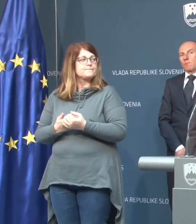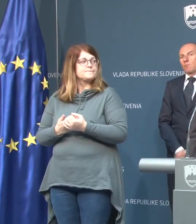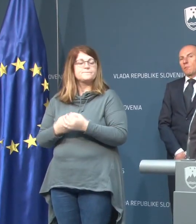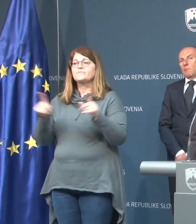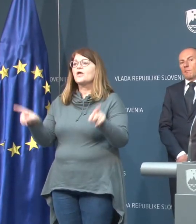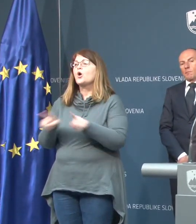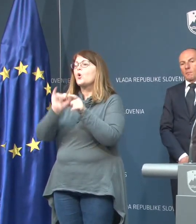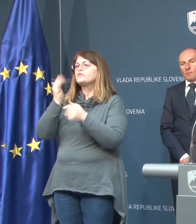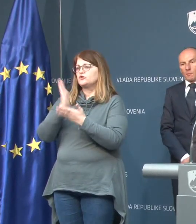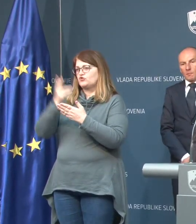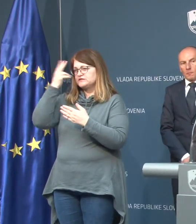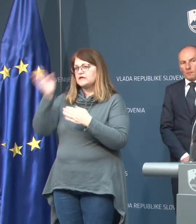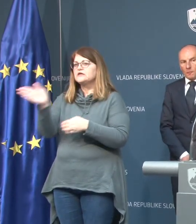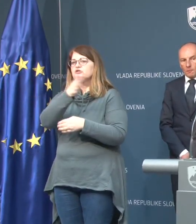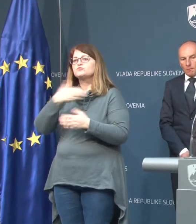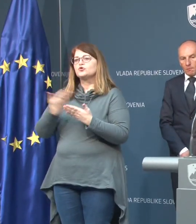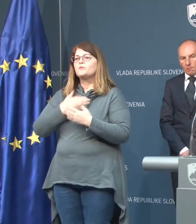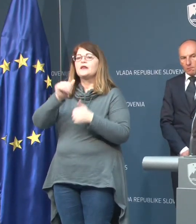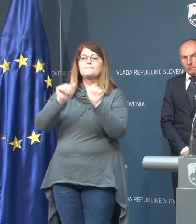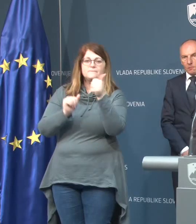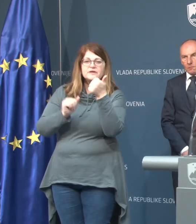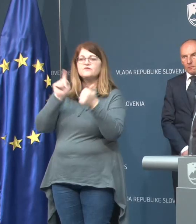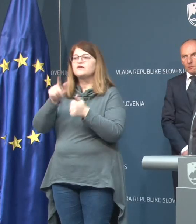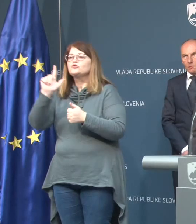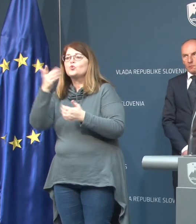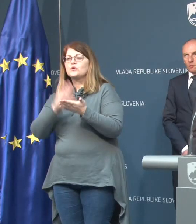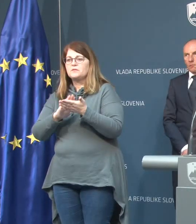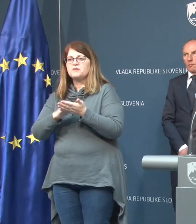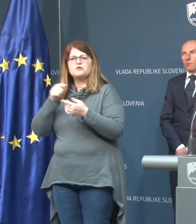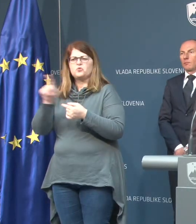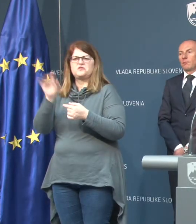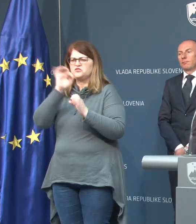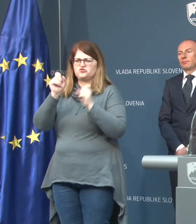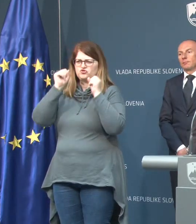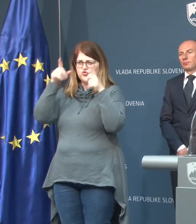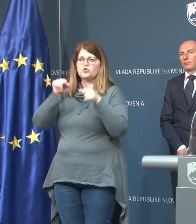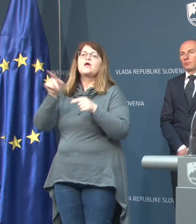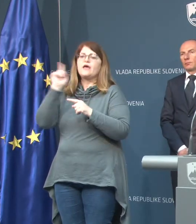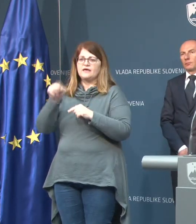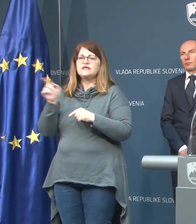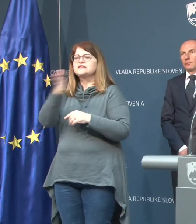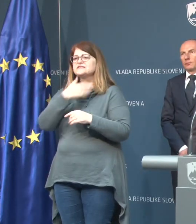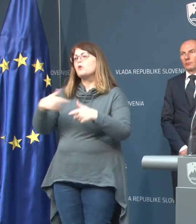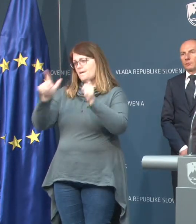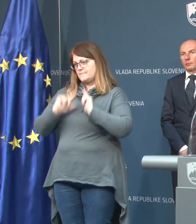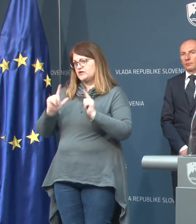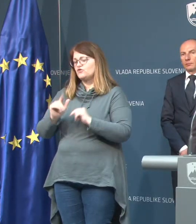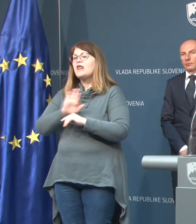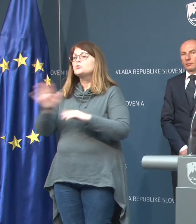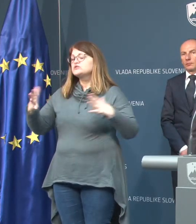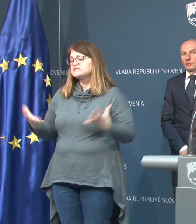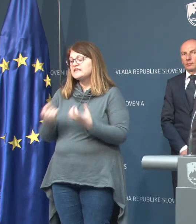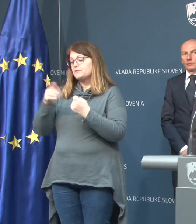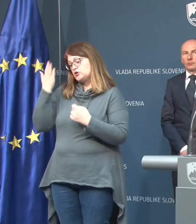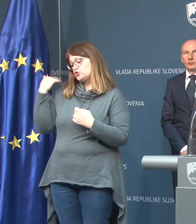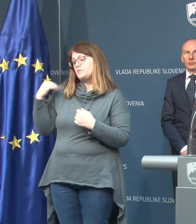Kot je znano, smo dobili prvi in drugi primer, kar pravzaprav ni ne navadno in je bilo pričakovano. Vsi ukrepi, ki so